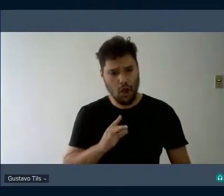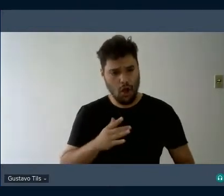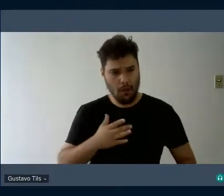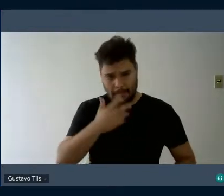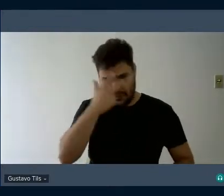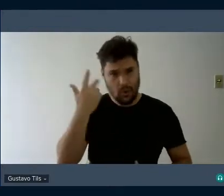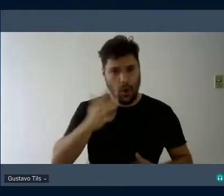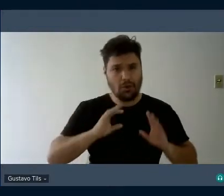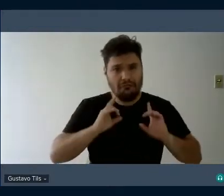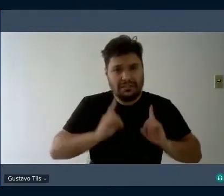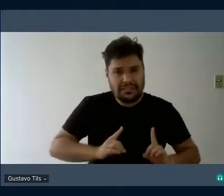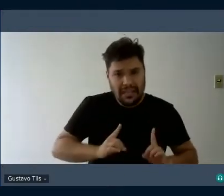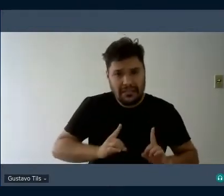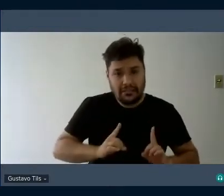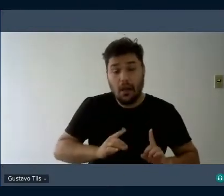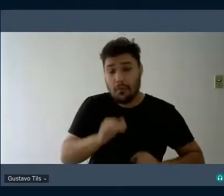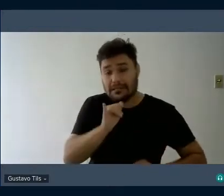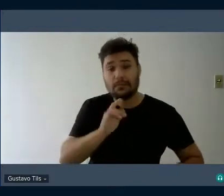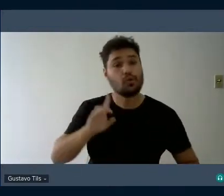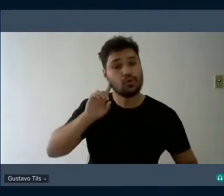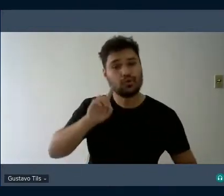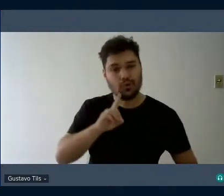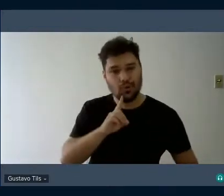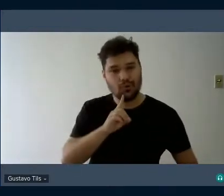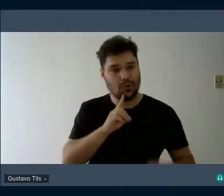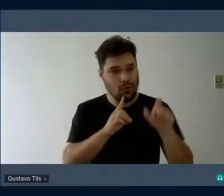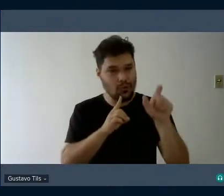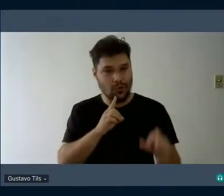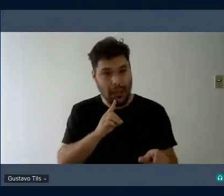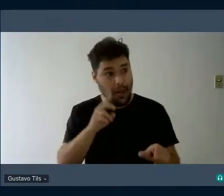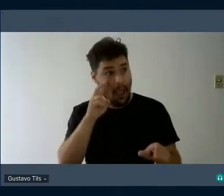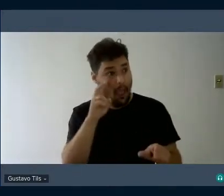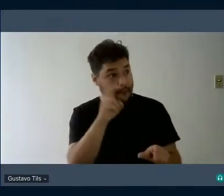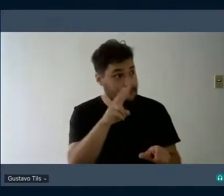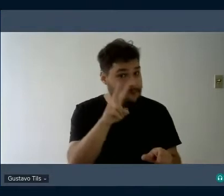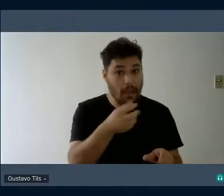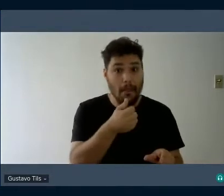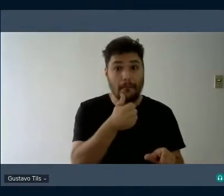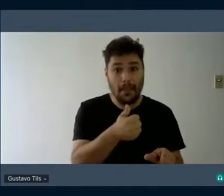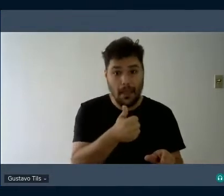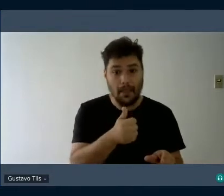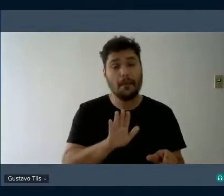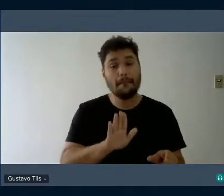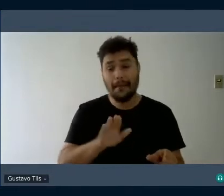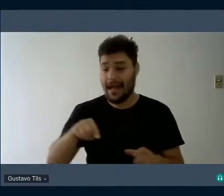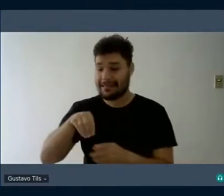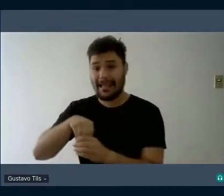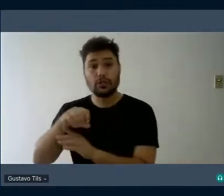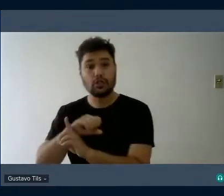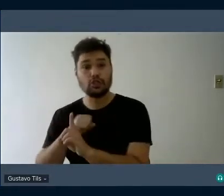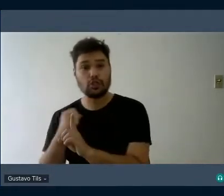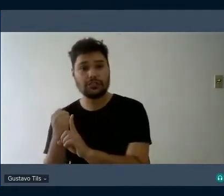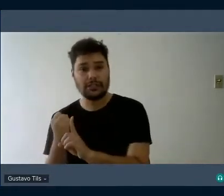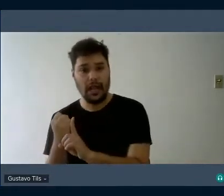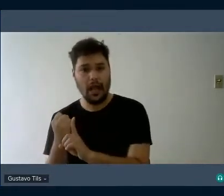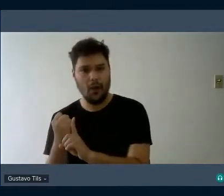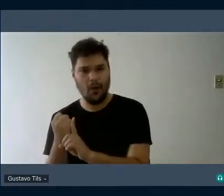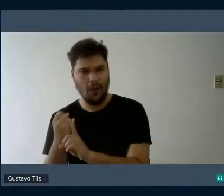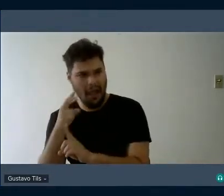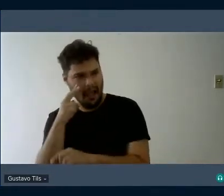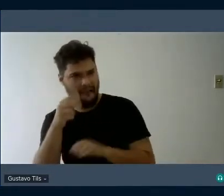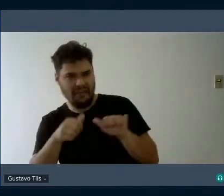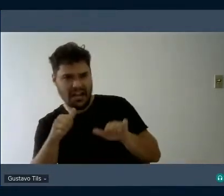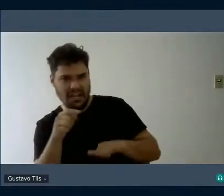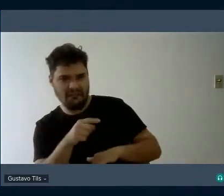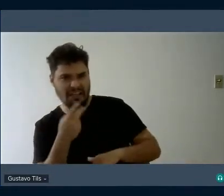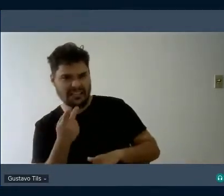Isso porque um surdo, por mais que veja bem, ainda assim será concebido como uma pessoa de falta, uma pessoa